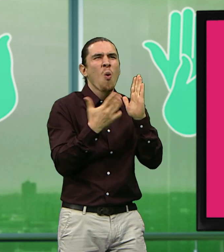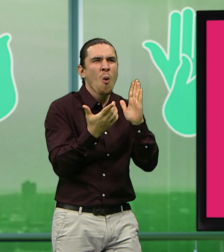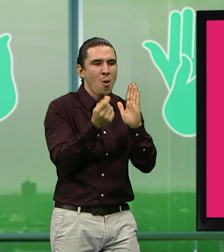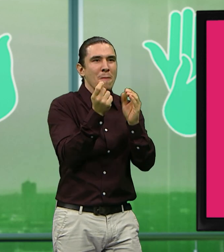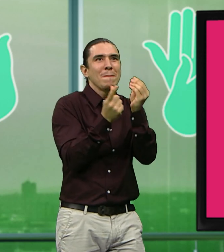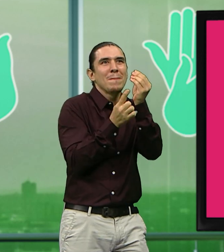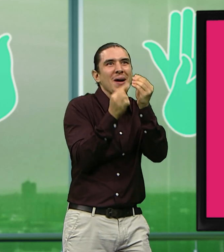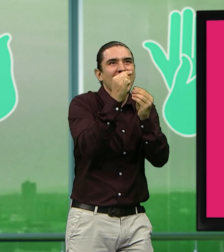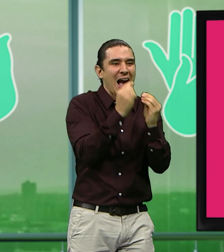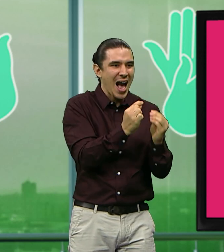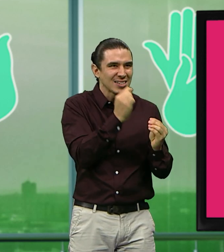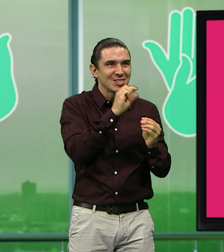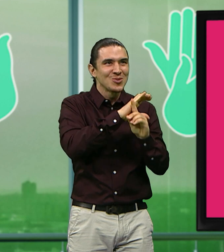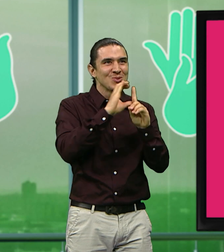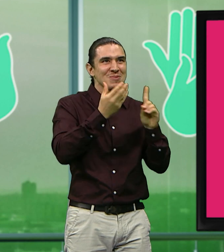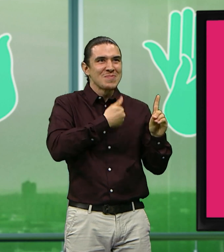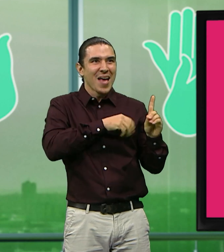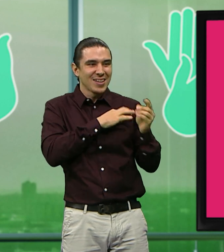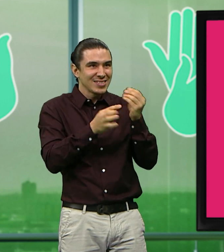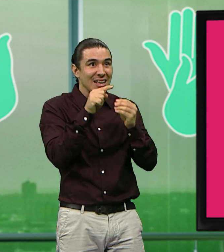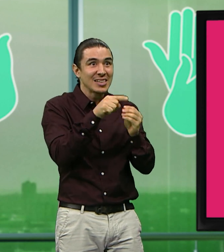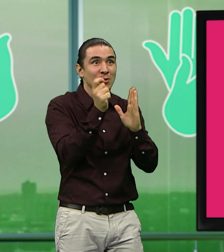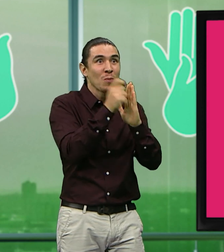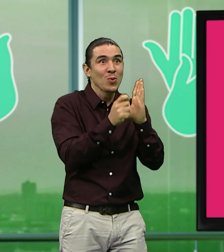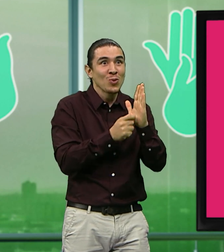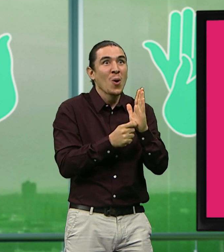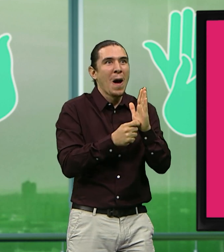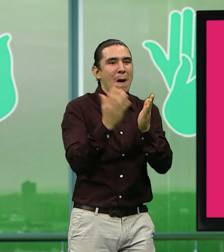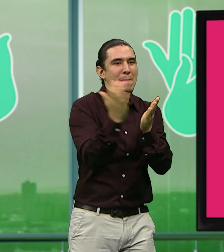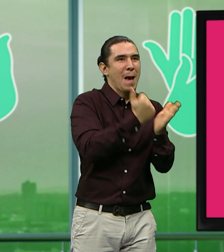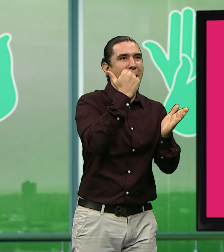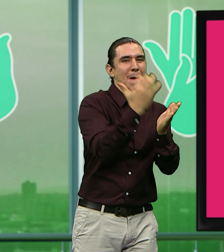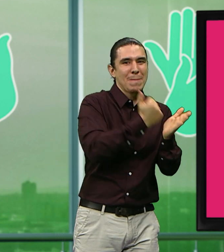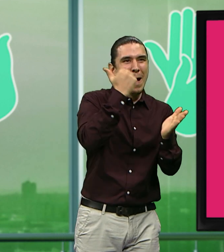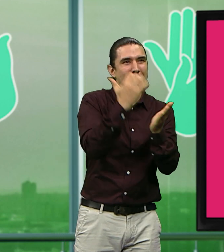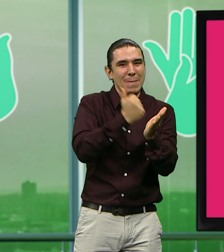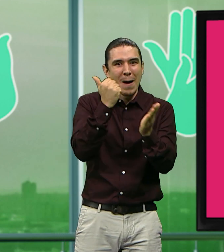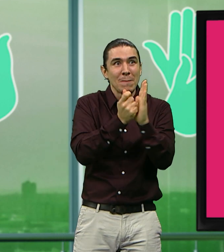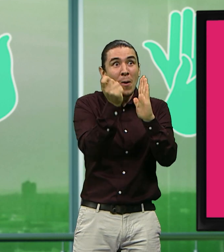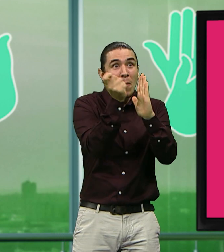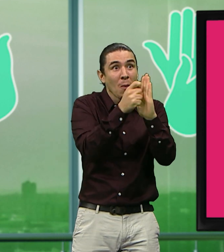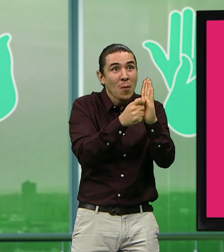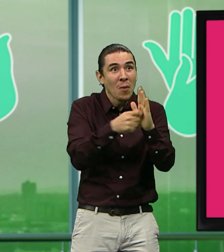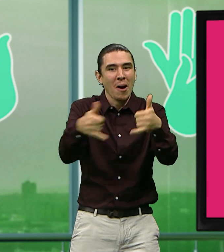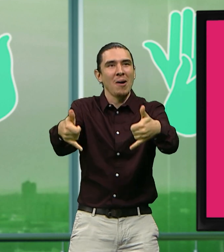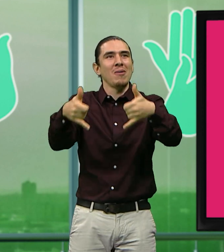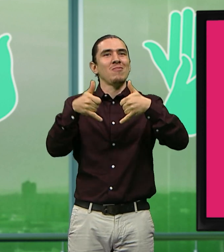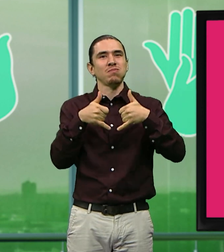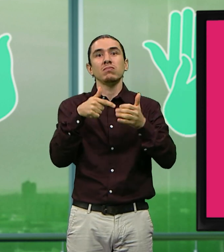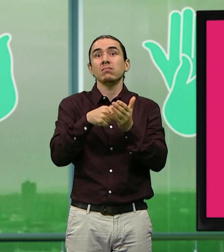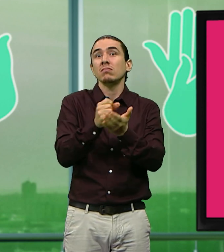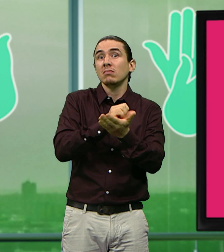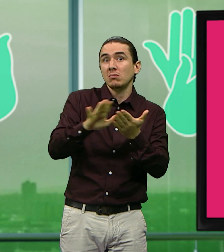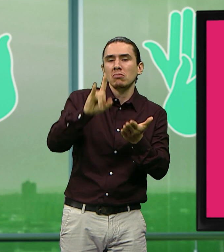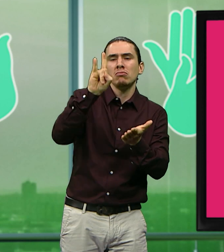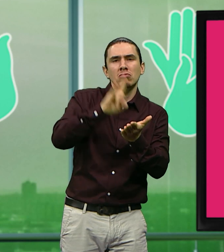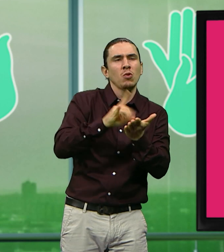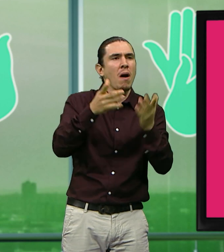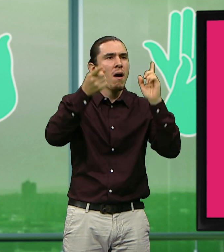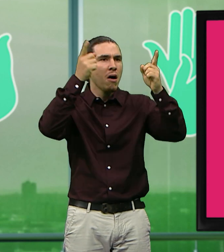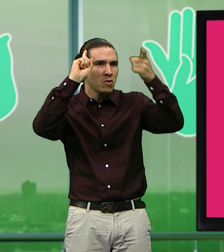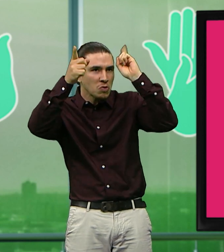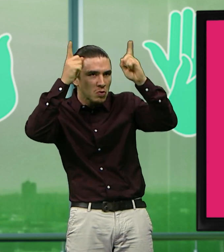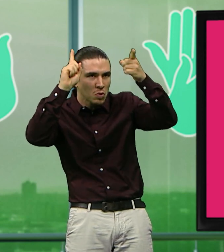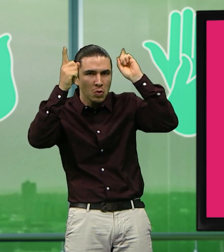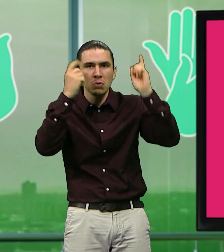recogidas, más puntos pueden alcanzar para desbloquear acciones y ganar premios. Esta aplicación ya puede ser descargada para